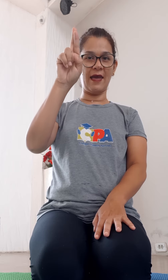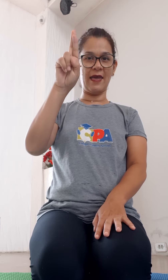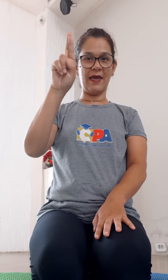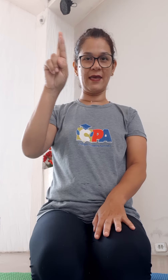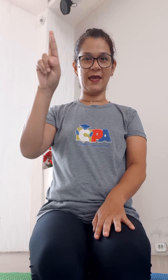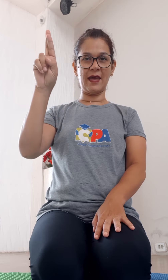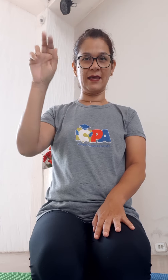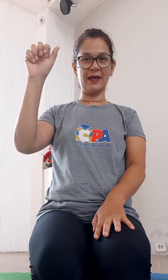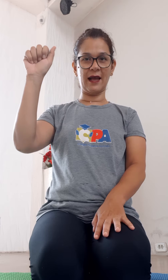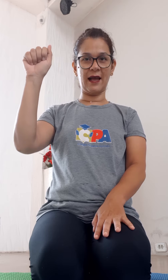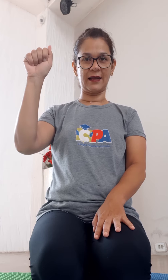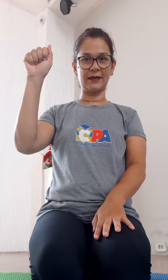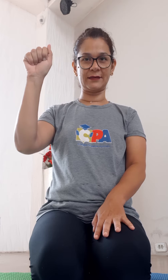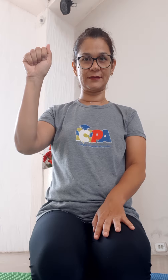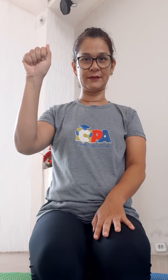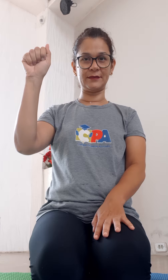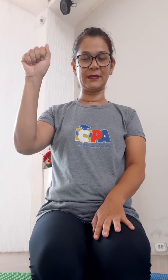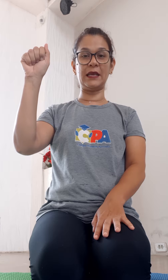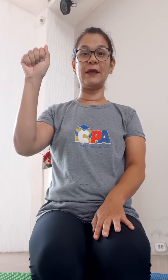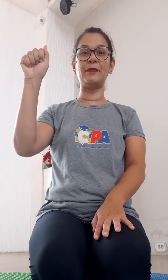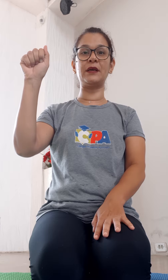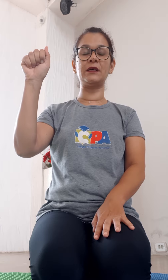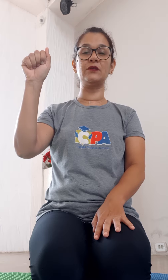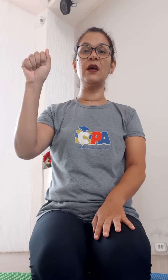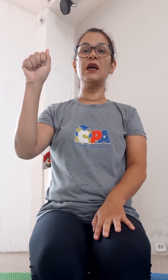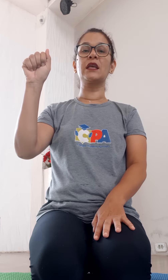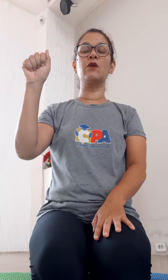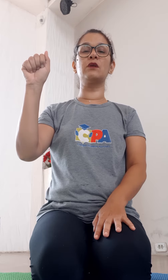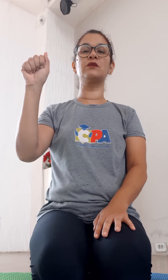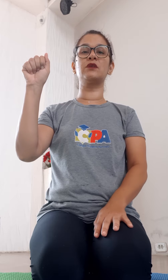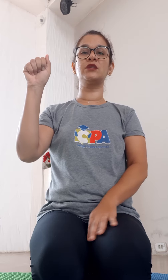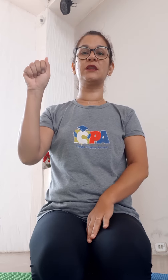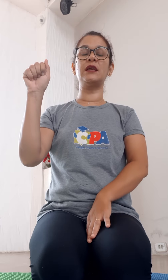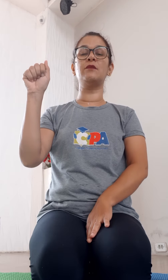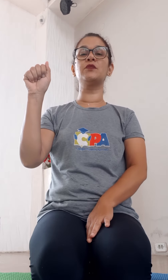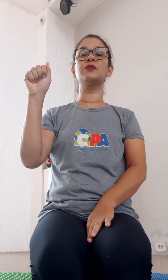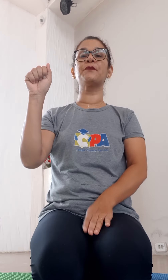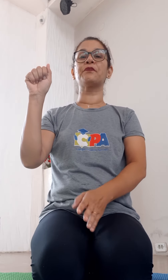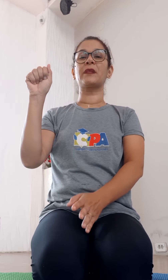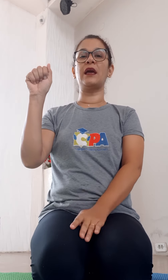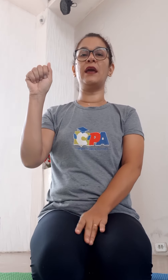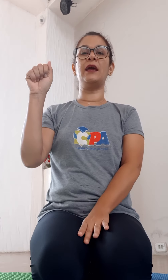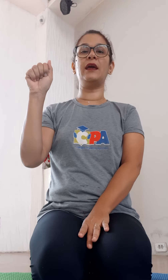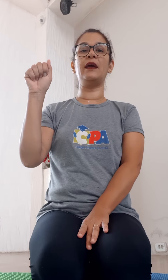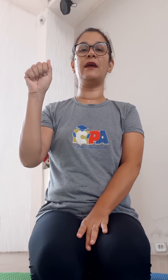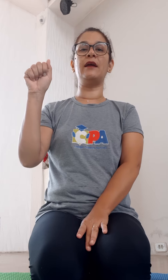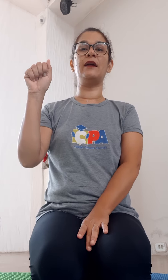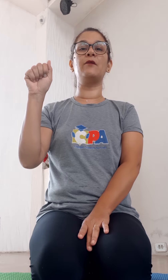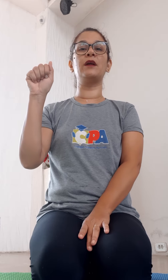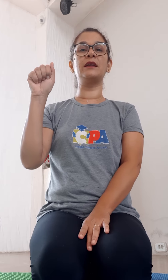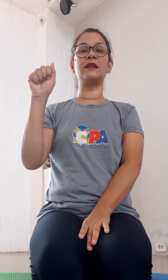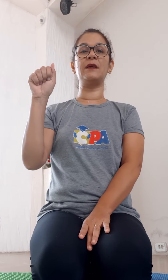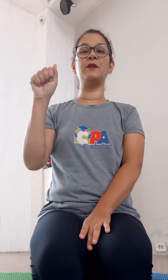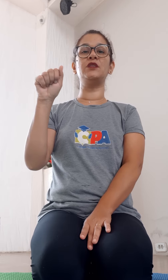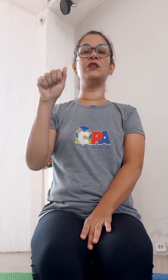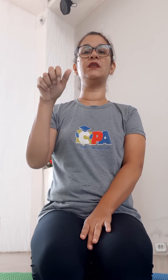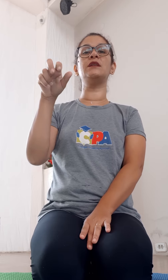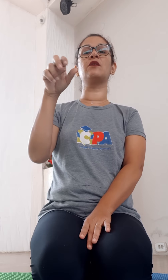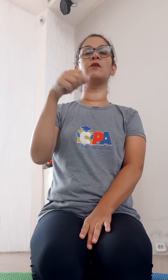R, R, R, Lembrando que quando nós temos uma letra repetida, como